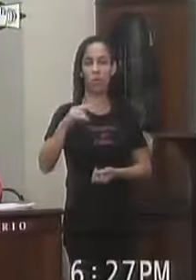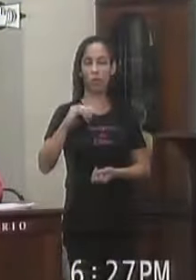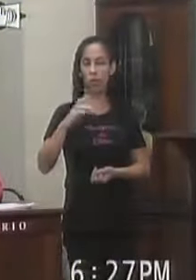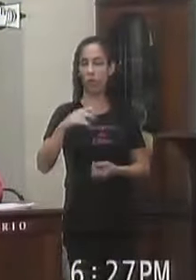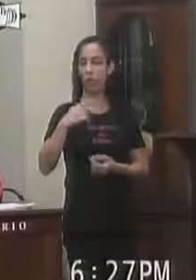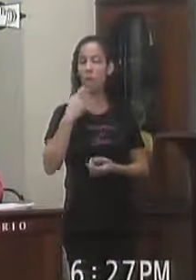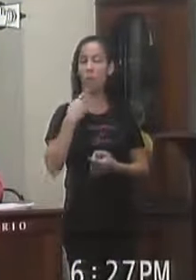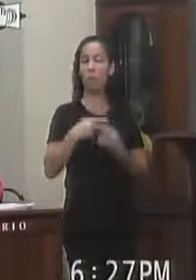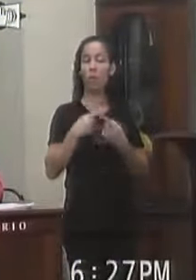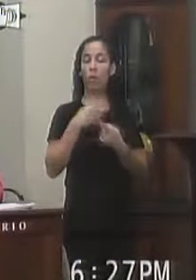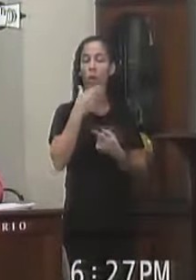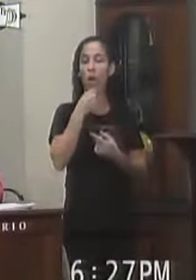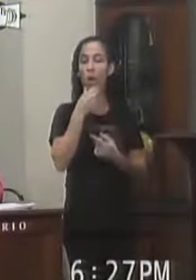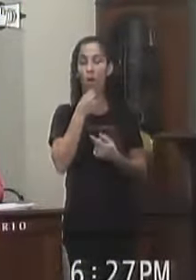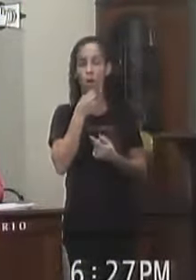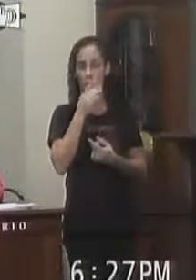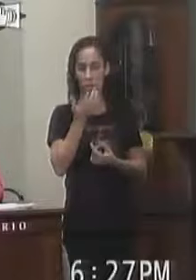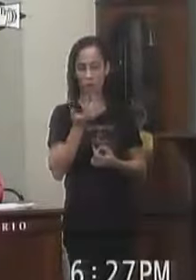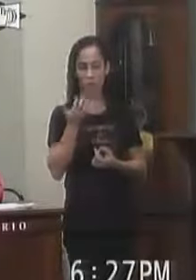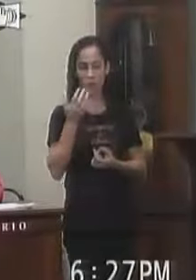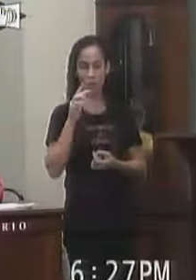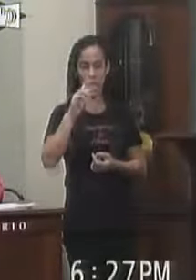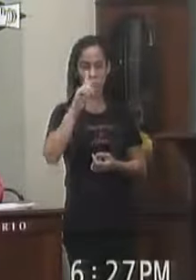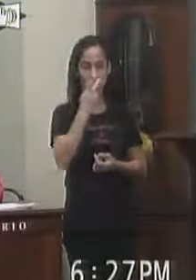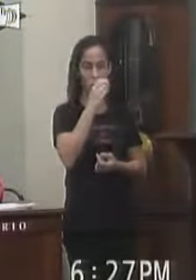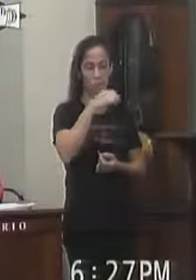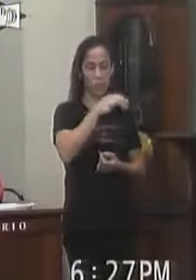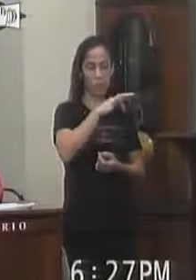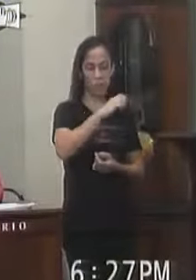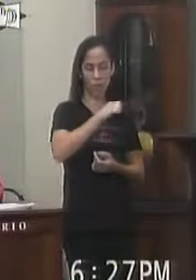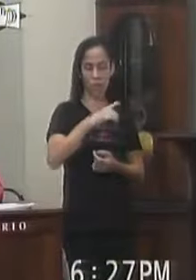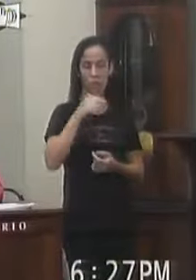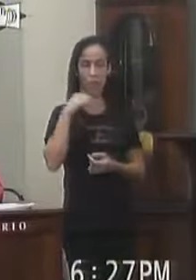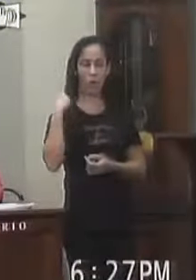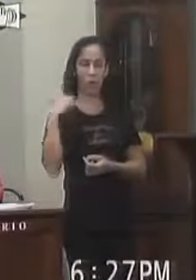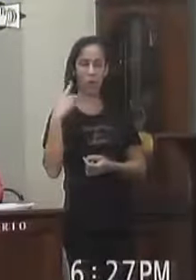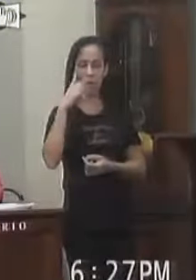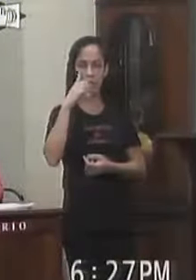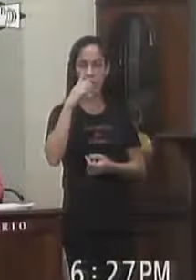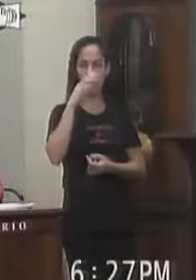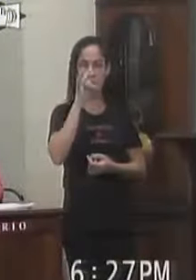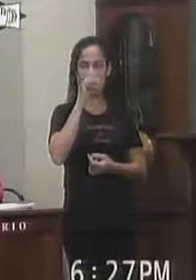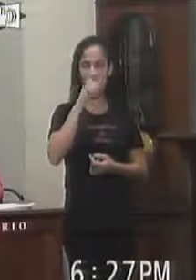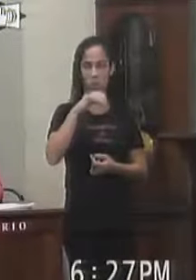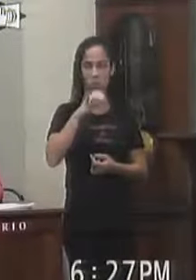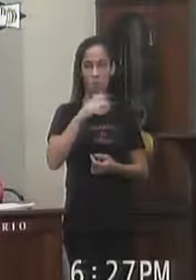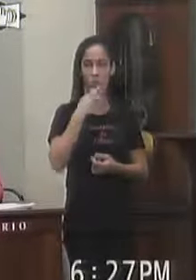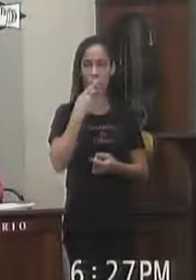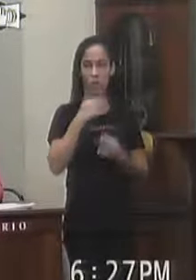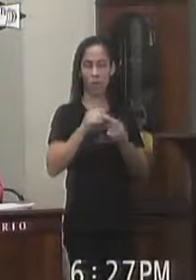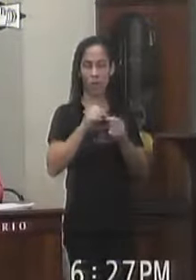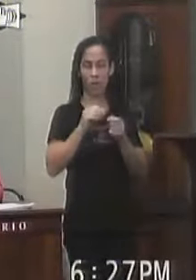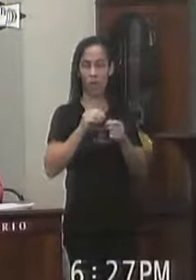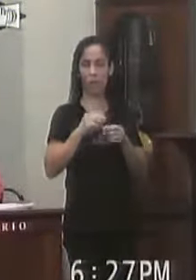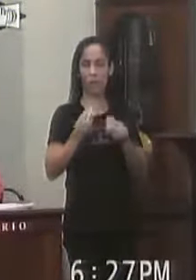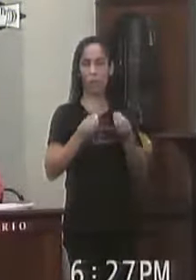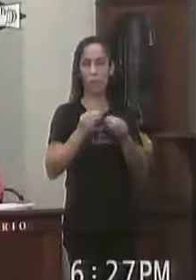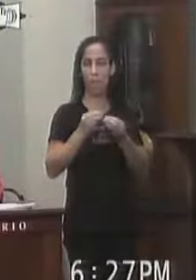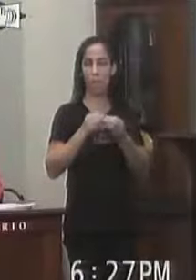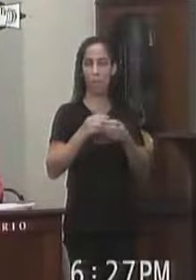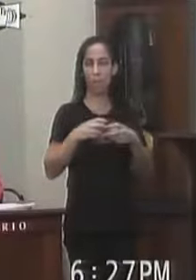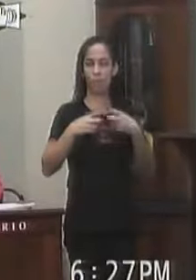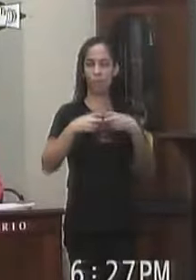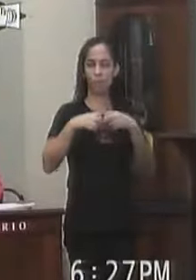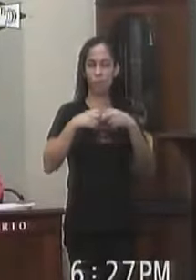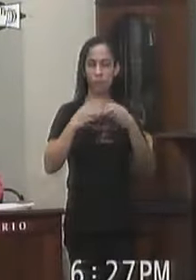No Resgata A história A cidade Através Da criação De maquetes E réplicas E prédios Históricos Também Ferrovia Buscando